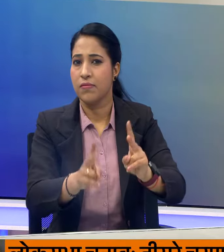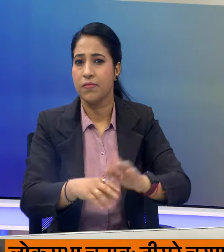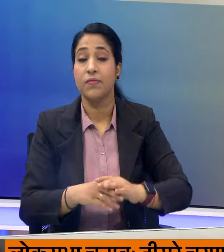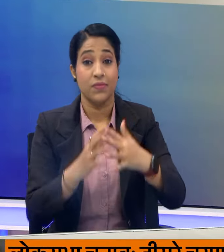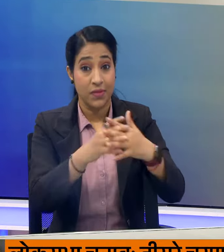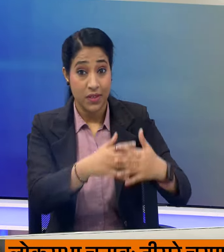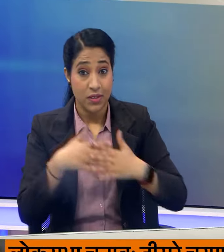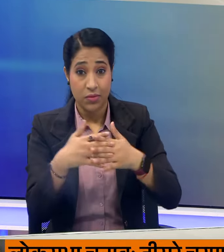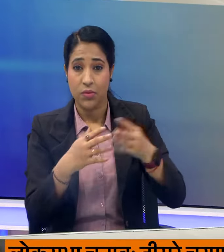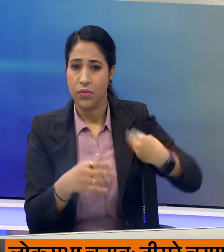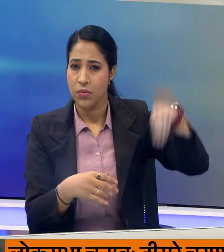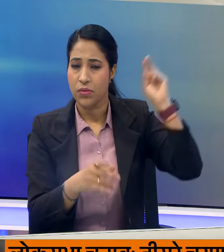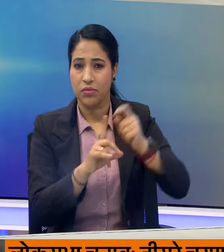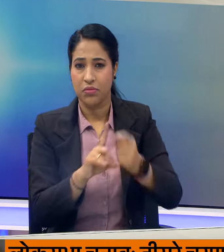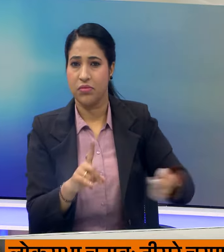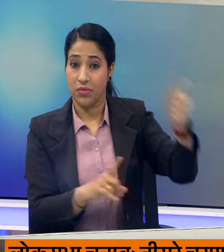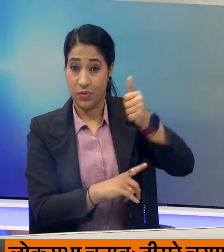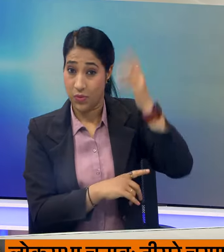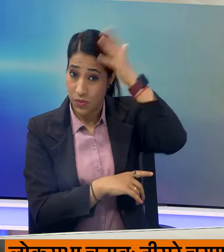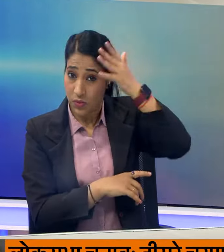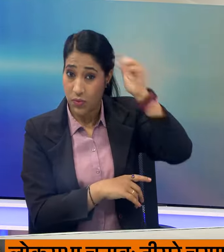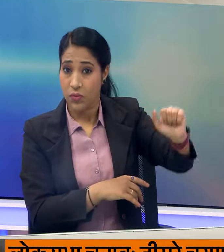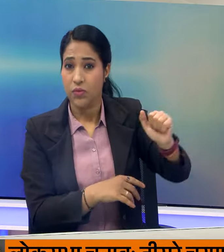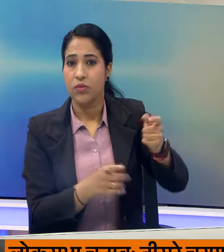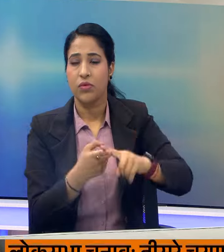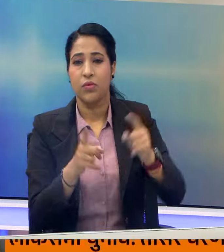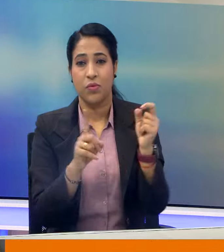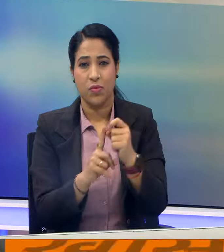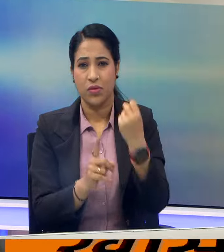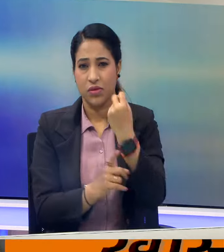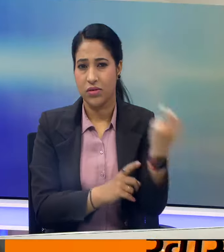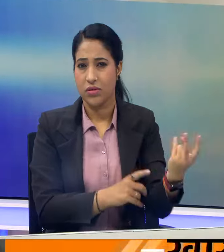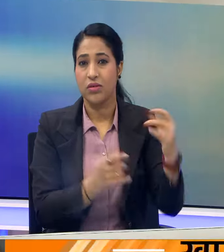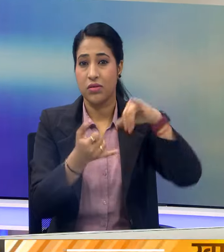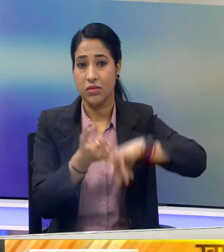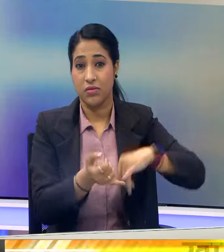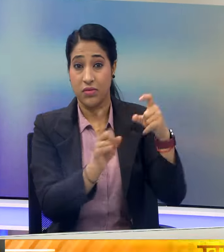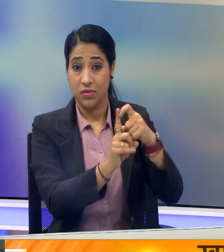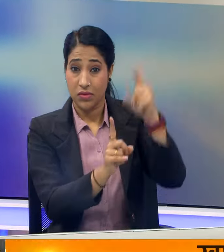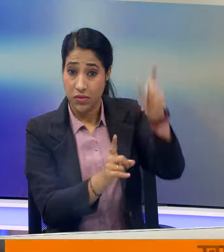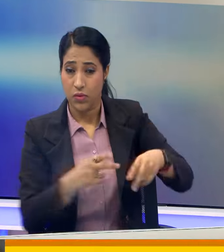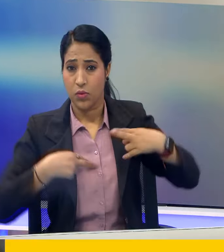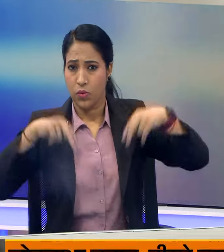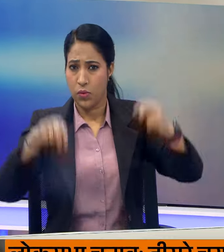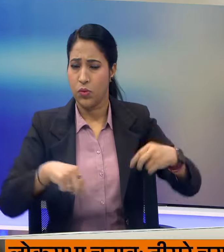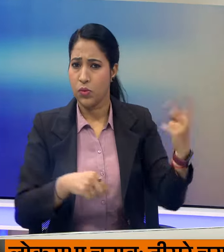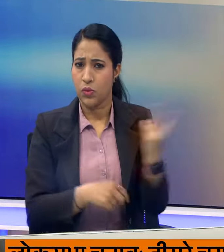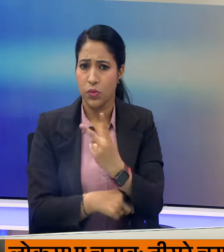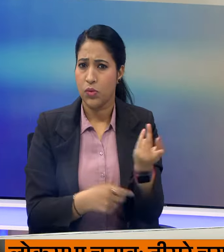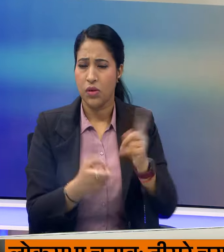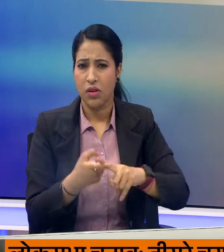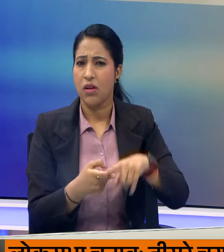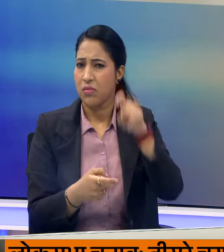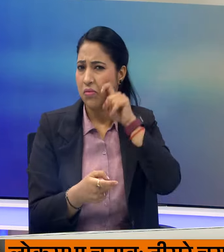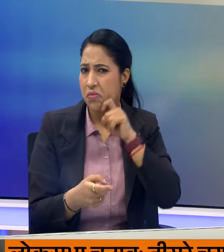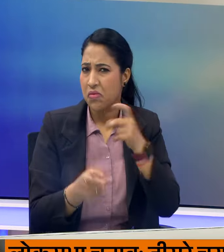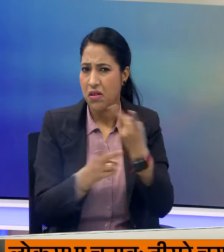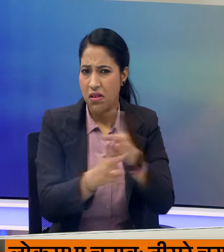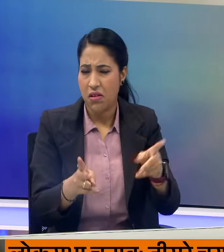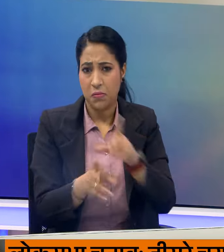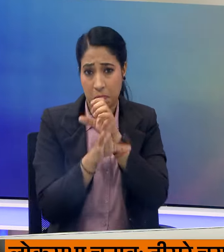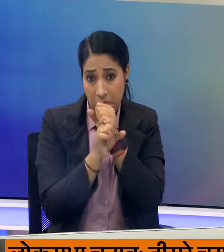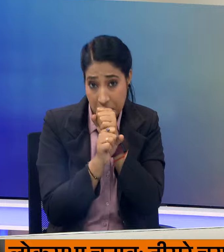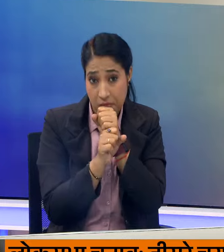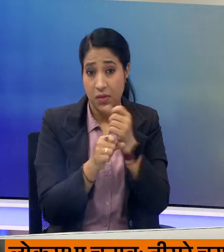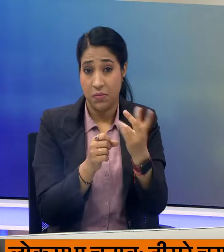अमेरिका के पूर्व राश्पती डोनाल्ड टरम्प के खलाफ पॉन्स्टार स्टमी डैनियल ने अदालत में दोनों के बीच यौन सम्मंदों और चुप रहने